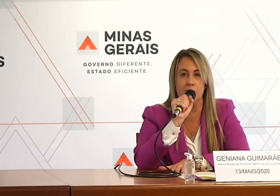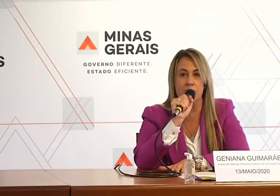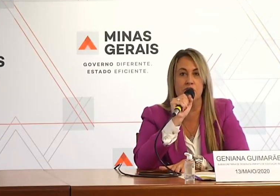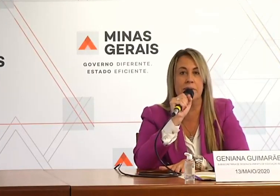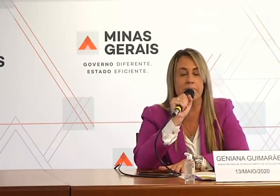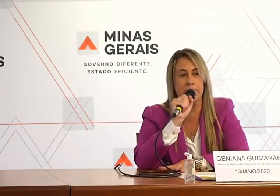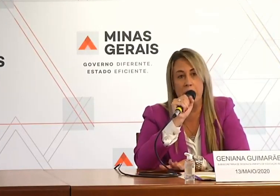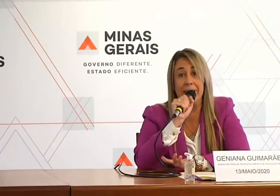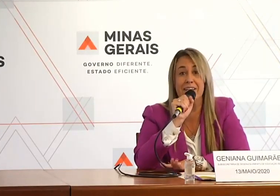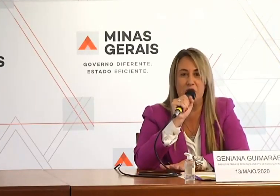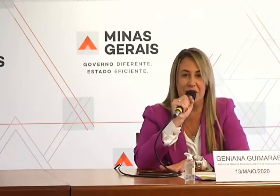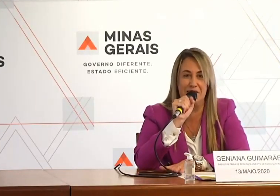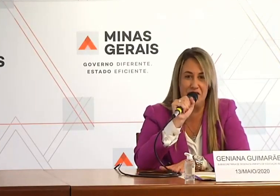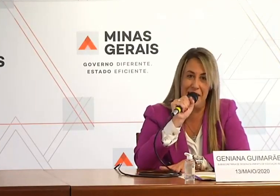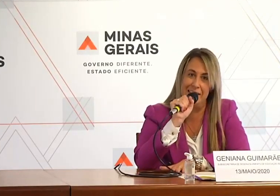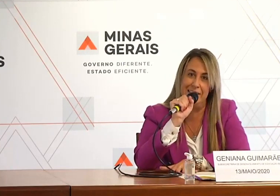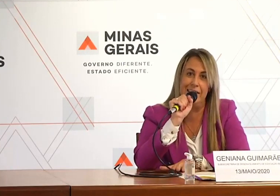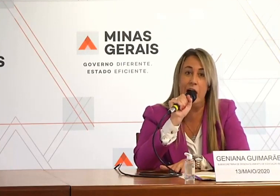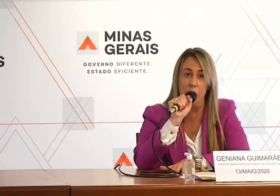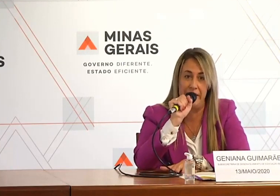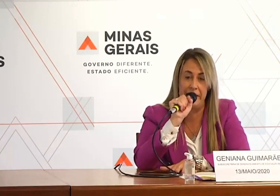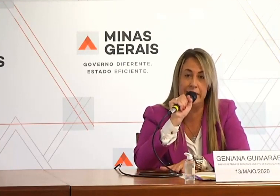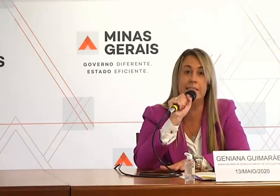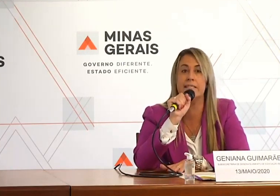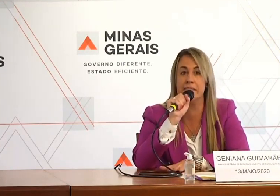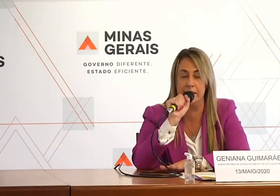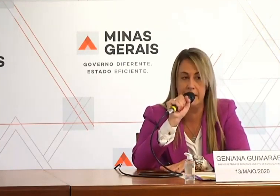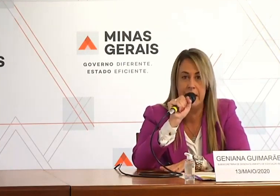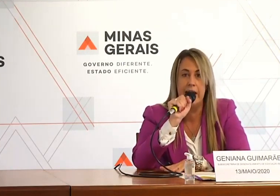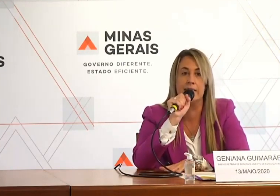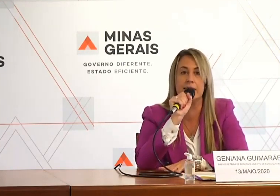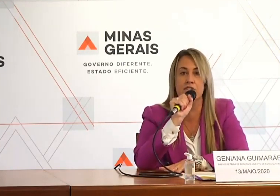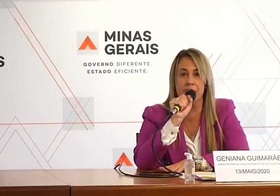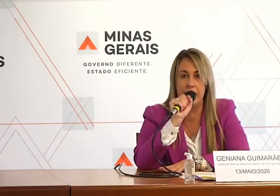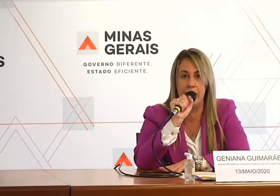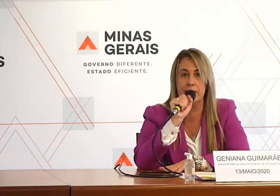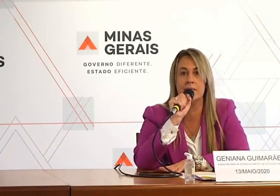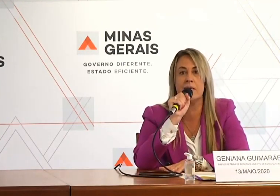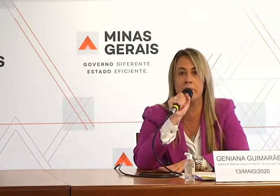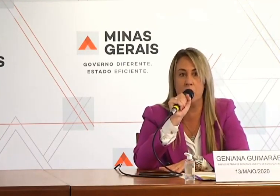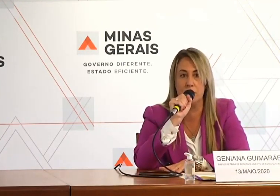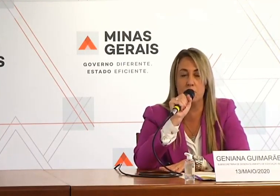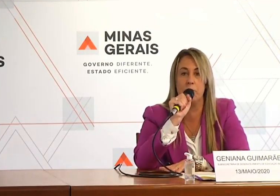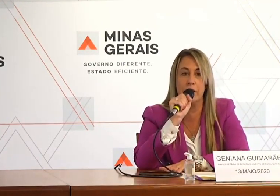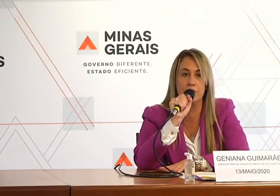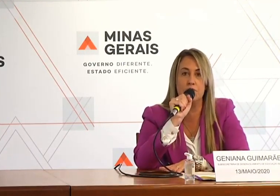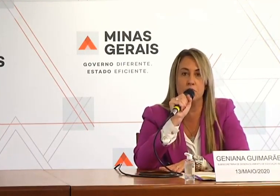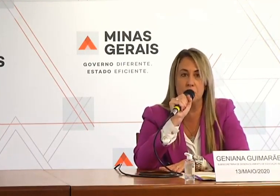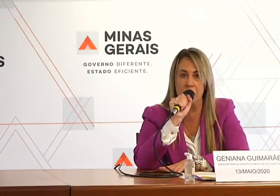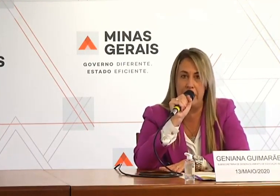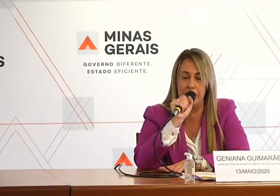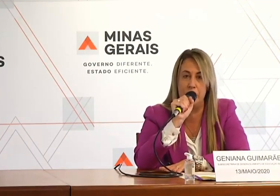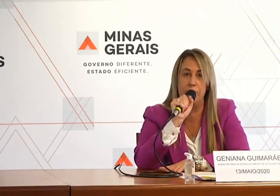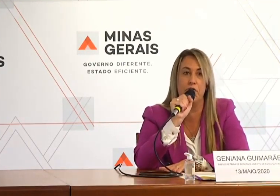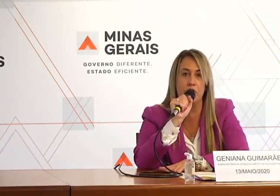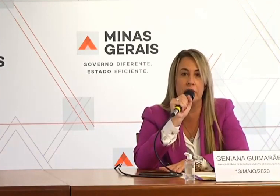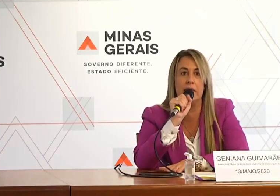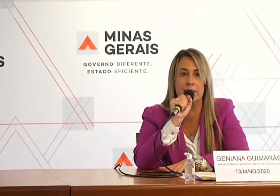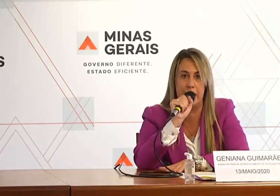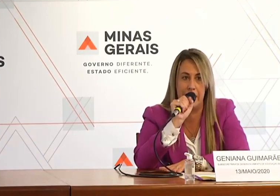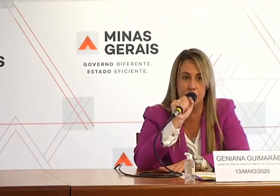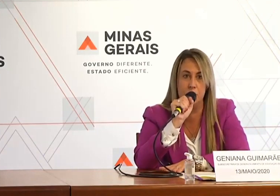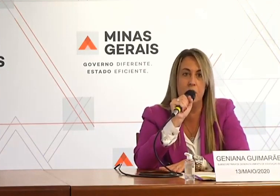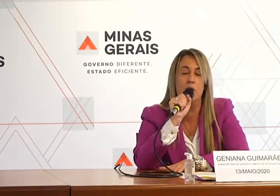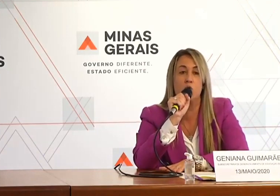uma manhã toda dedicada ao Enem. E, sim, essas atividades remotas, o plano de estudo-doutorado, ele foi